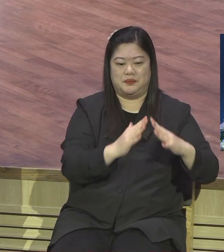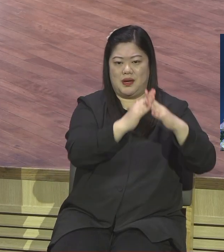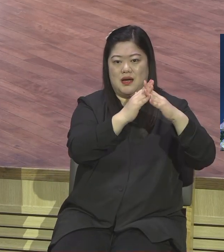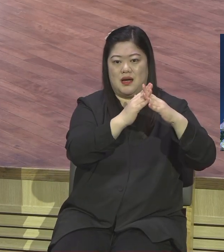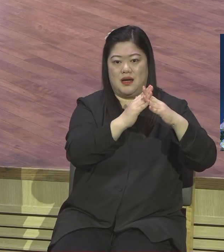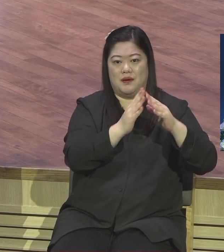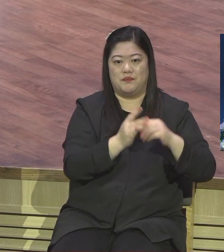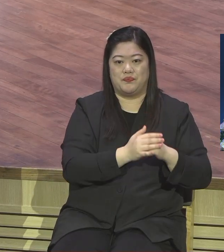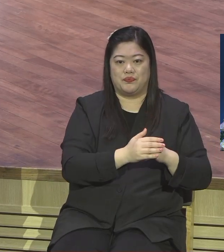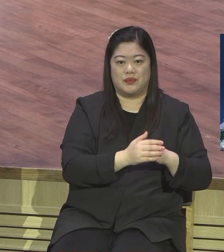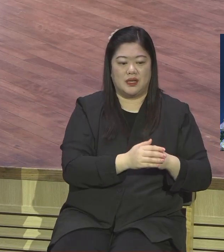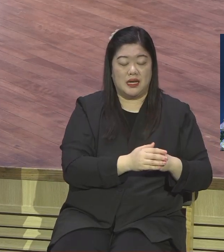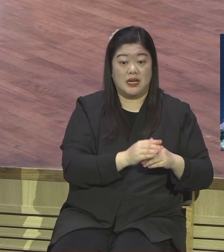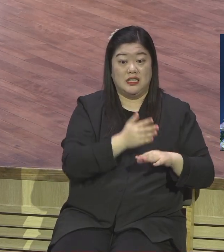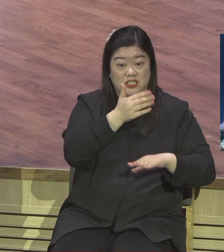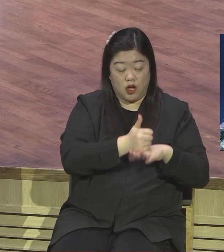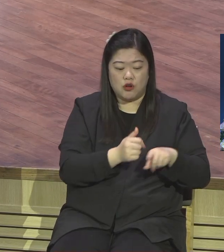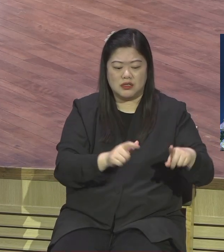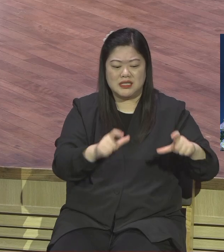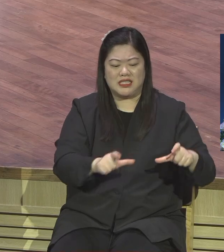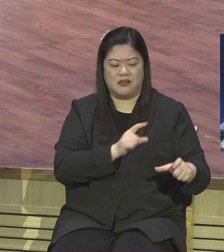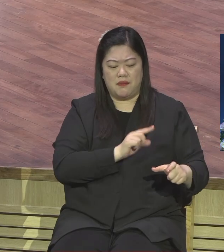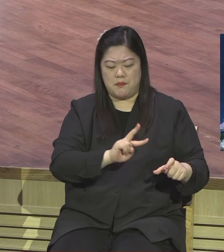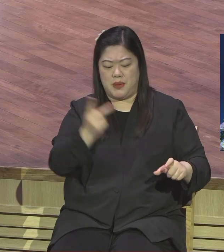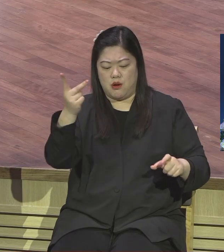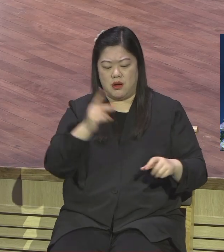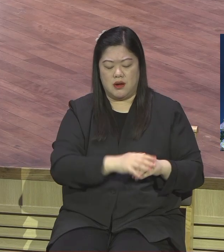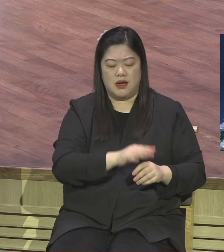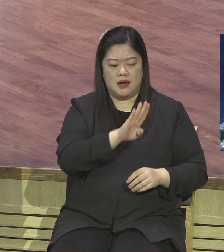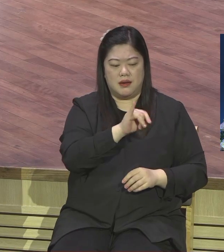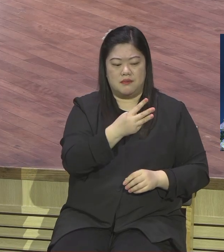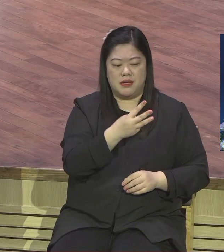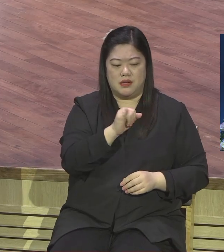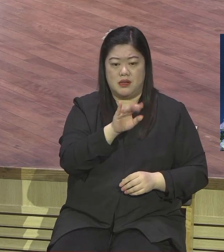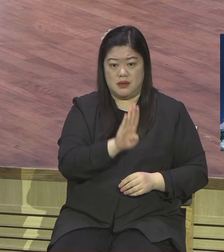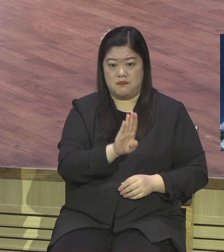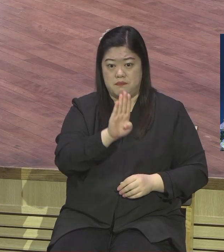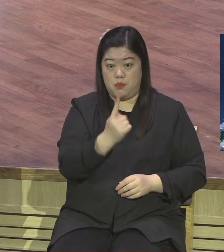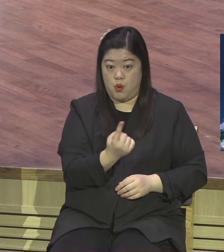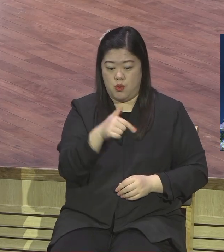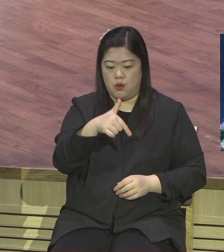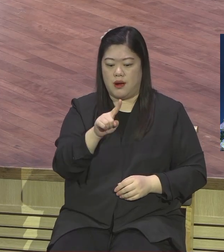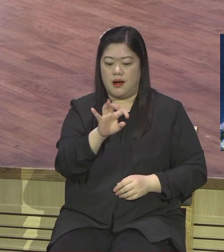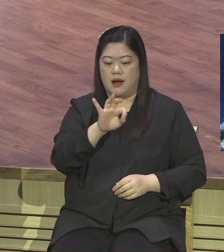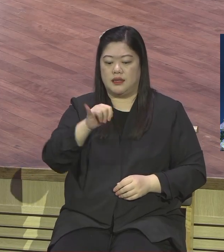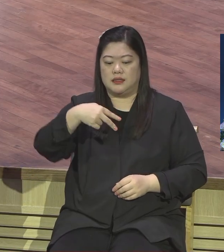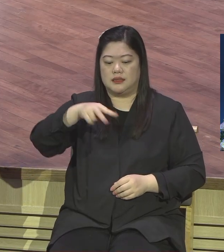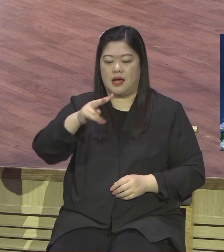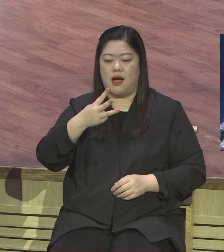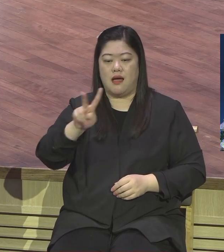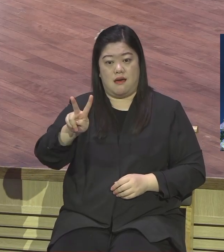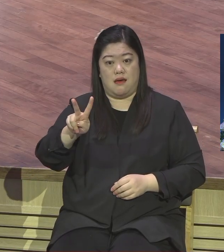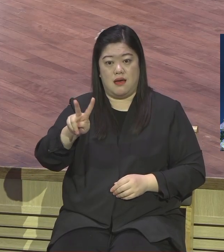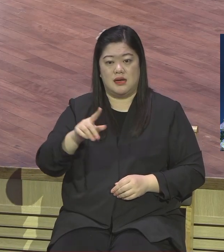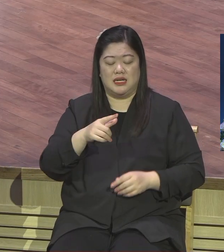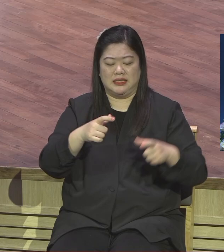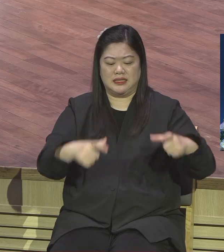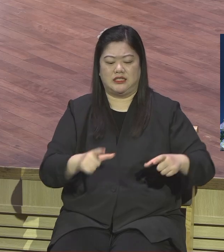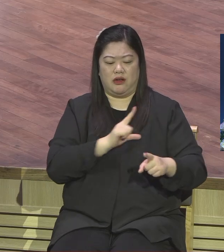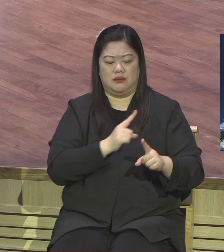가이사라라는 지역의 이름을 바꾼 거예요 우상을 세워가지고 우상 이름을 가이사라 가이사